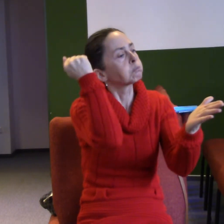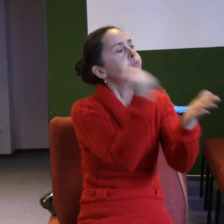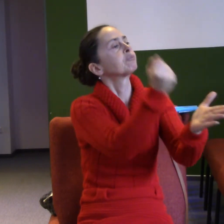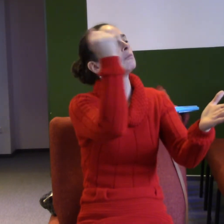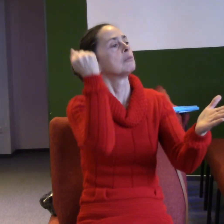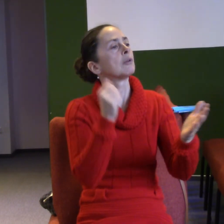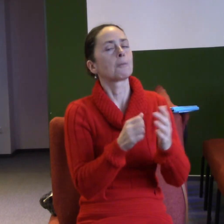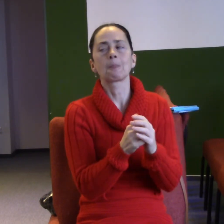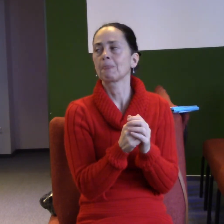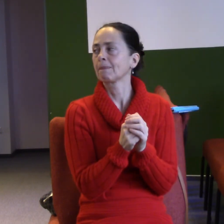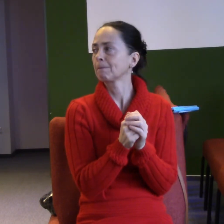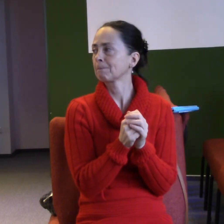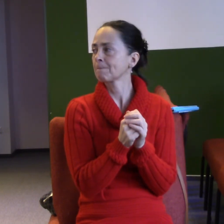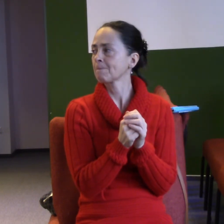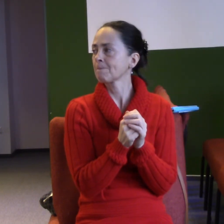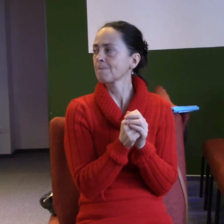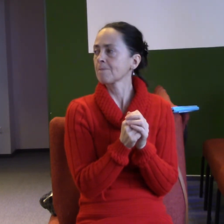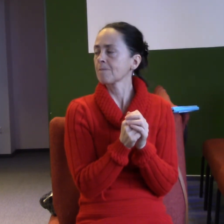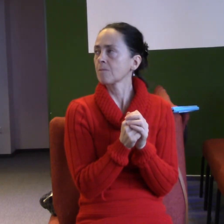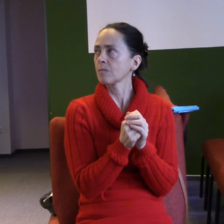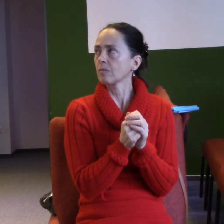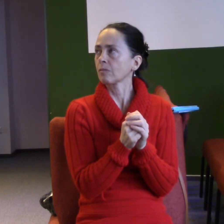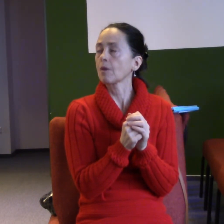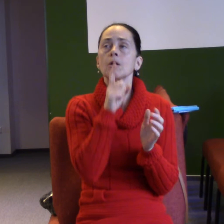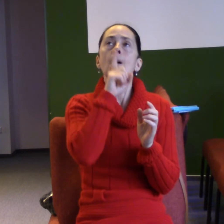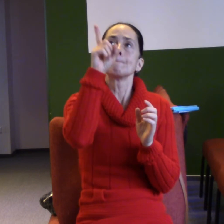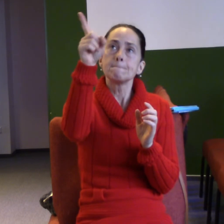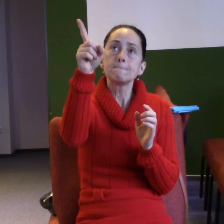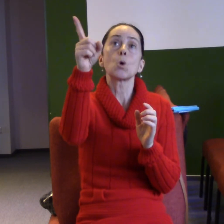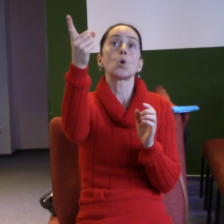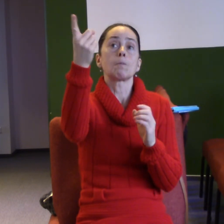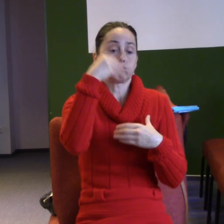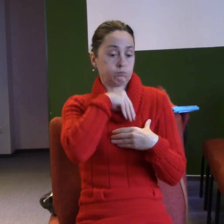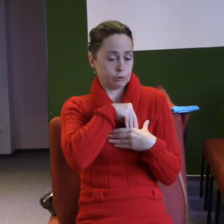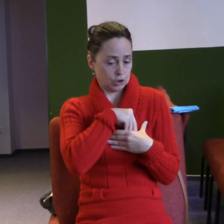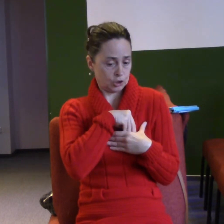oddal na pásu na další výrobní místo. Pán Bůh přišel, aby se svou moci v tvém životě jednal každý den.